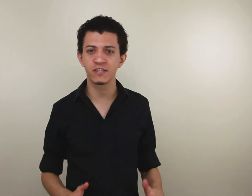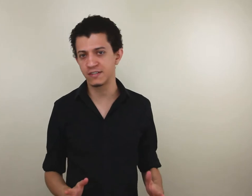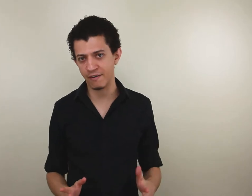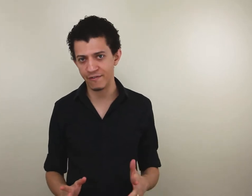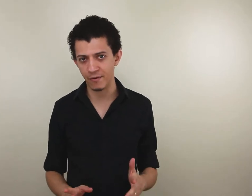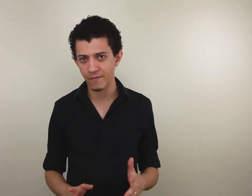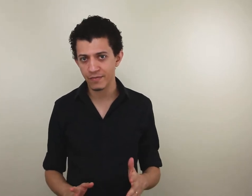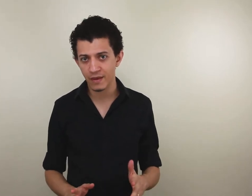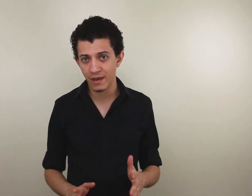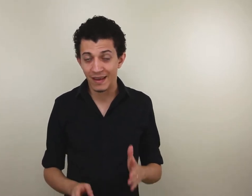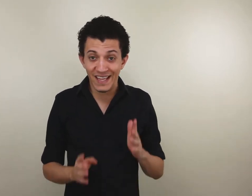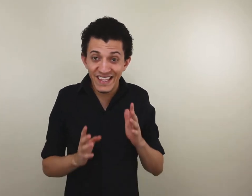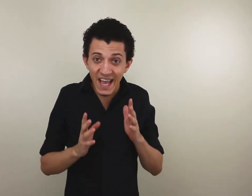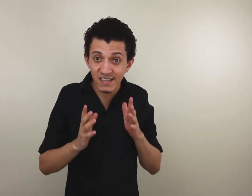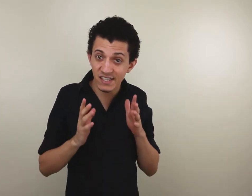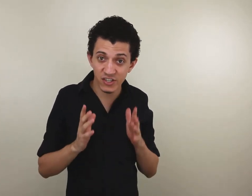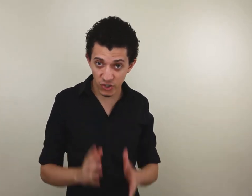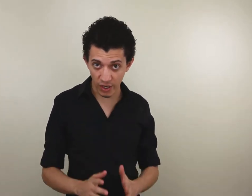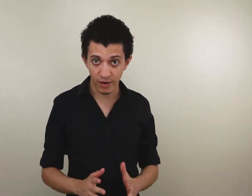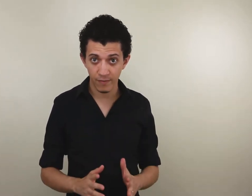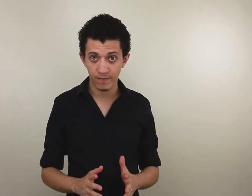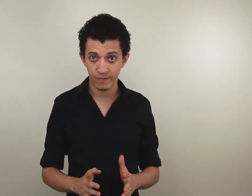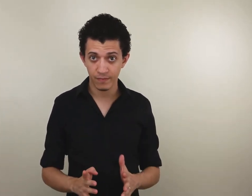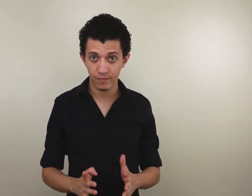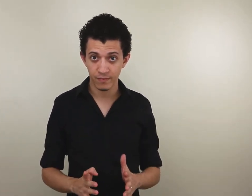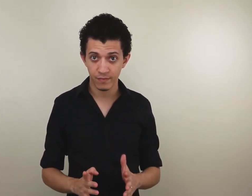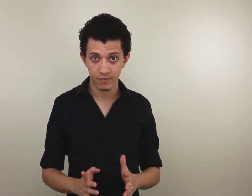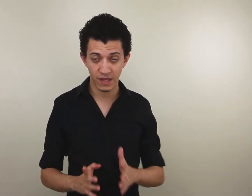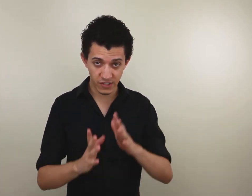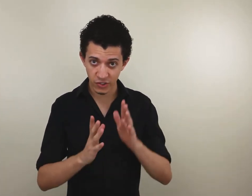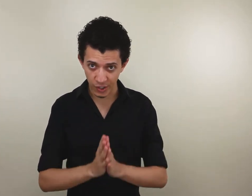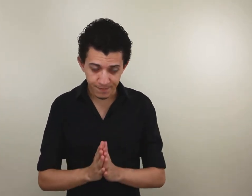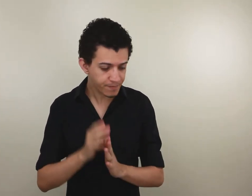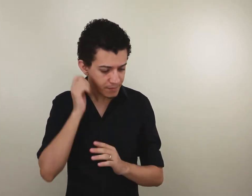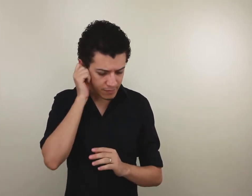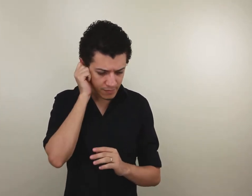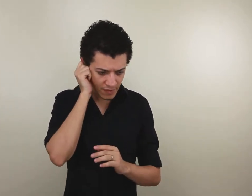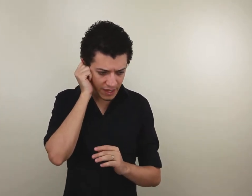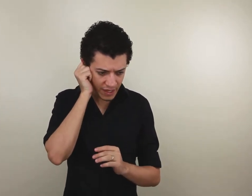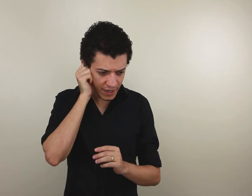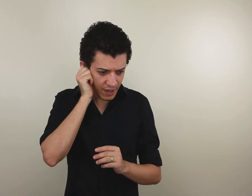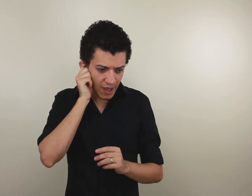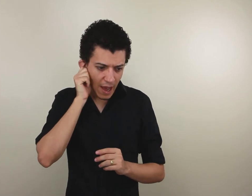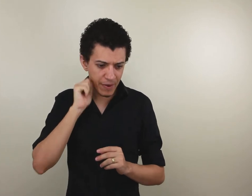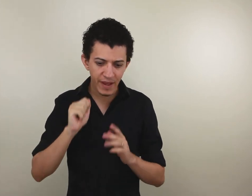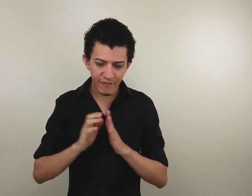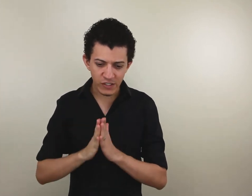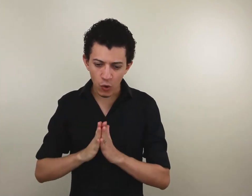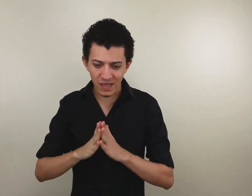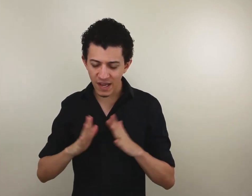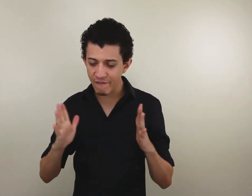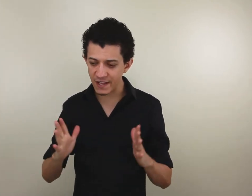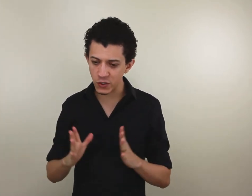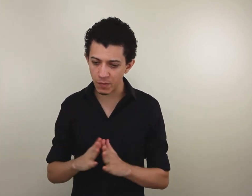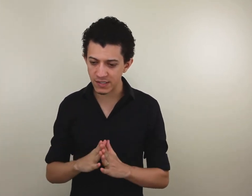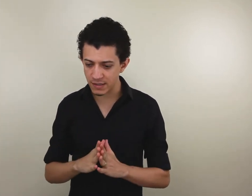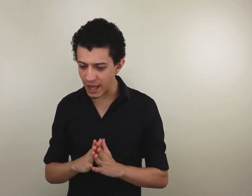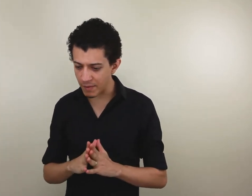esse desafio, desistir, desistir. E a primeira vez que eu comecei a refletir sobre esse tema